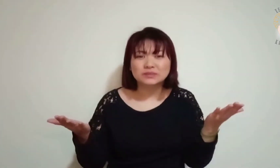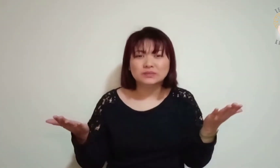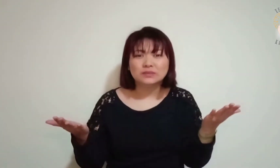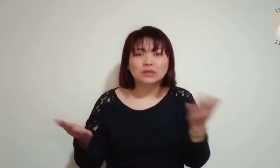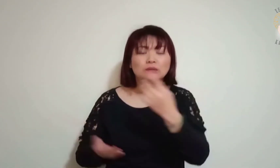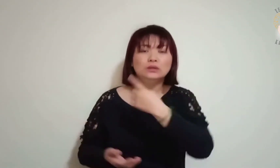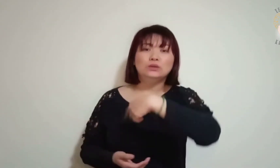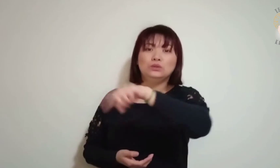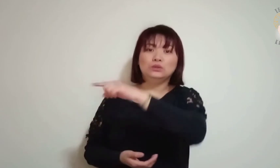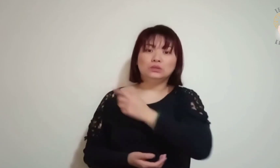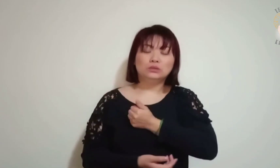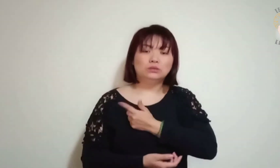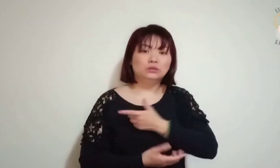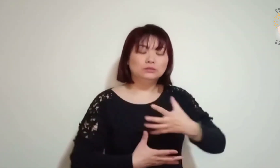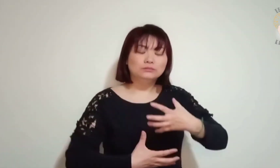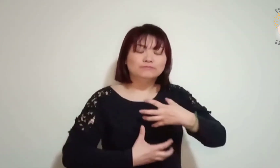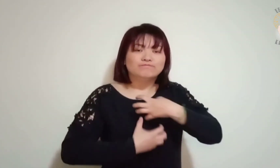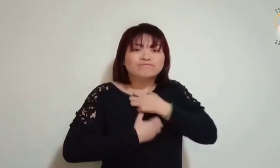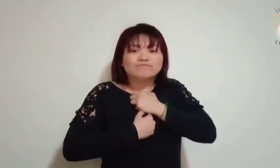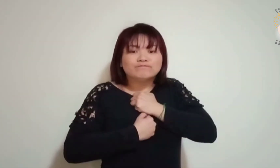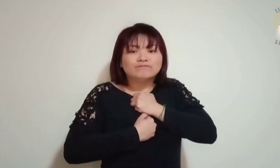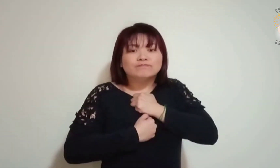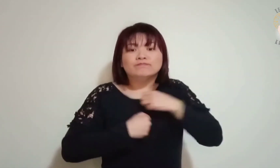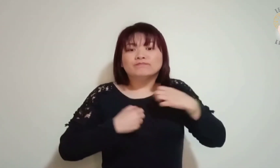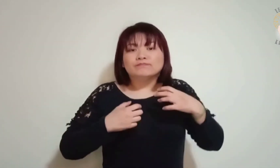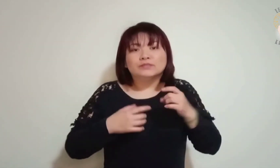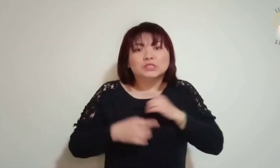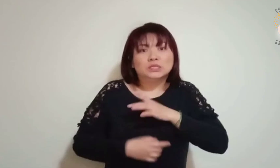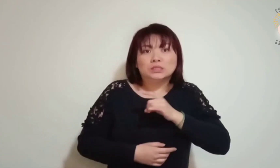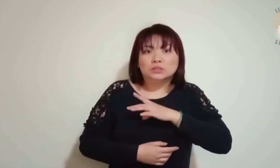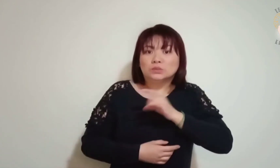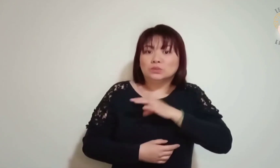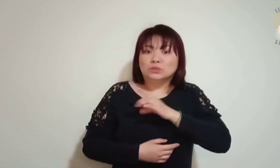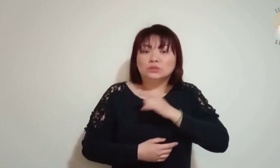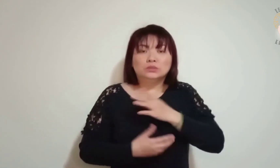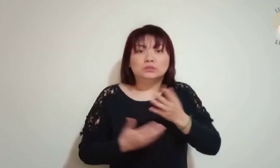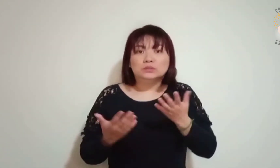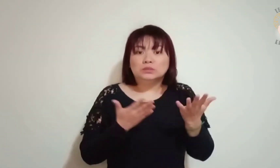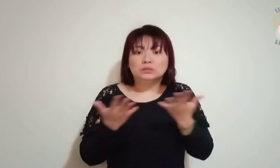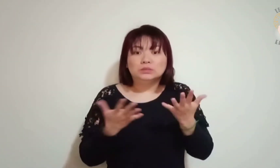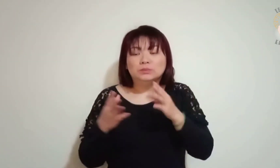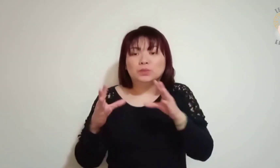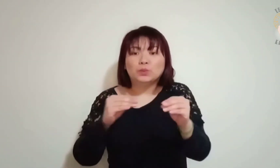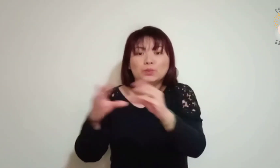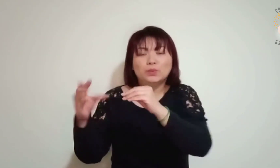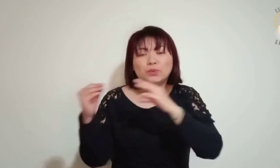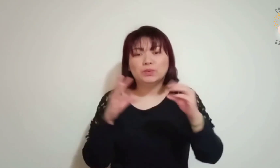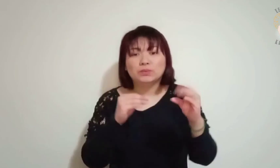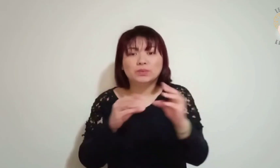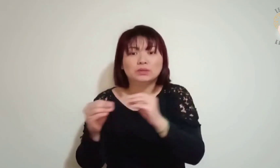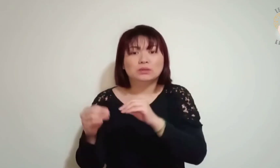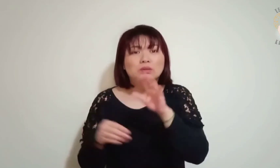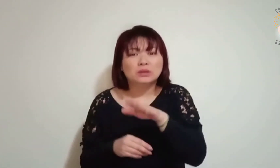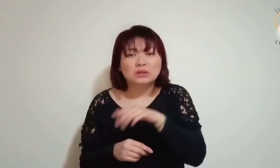Eles sentiram um grande medo e diziam uns aos outros